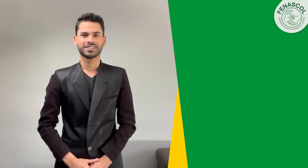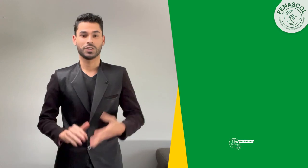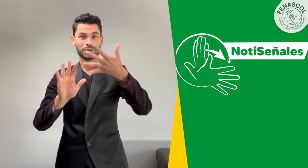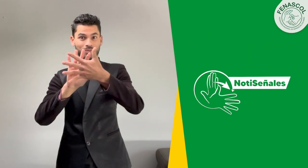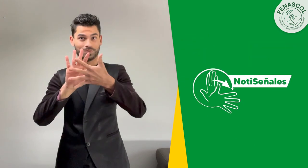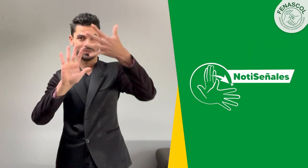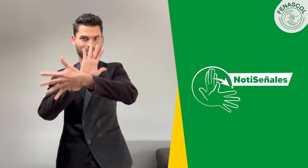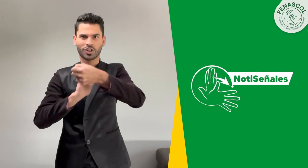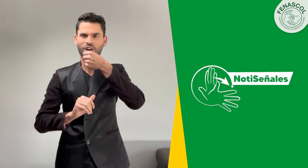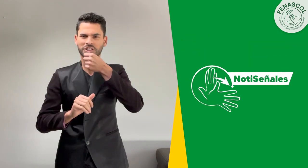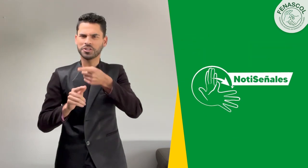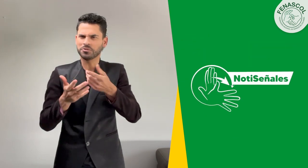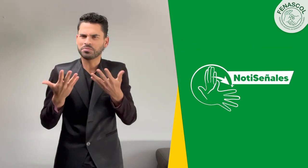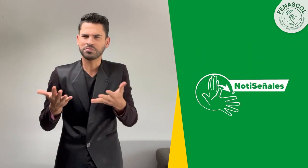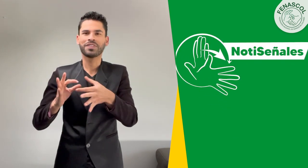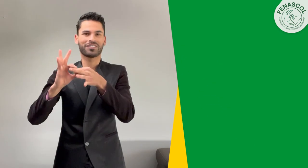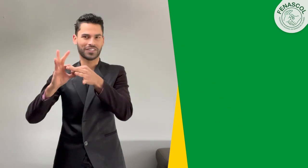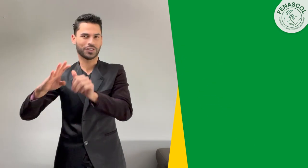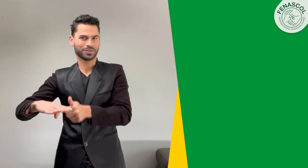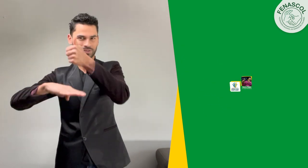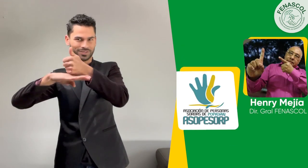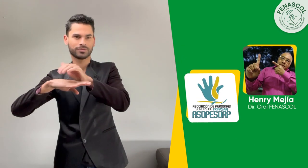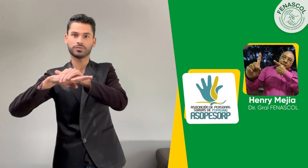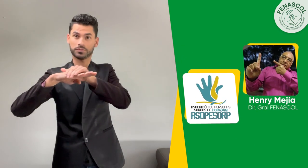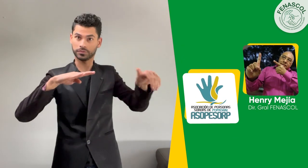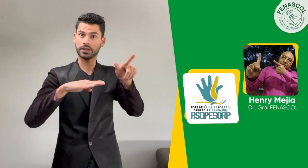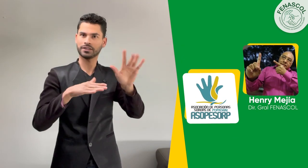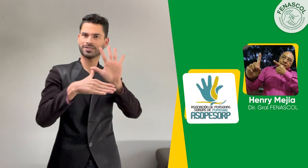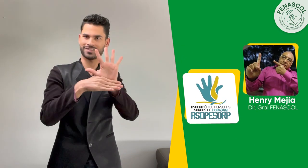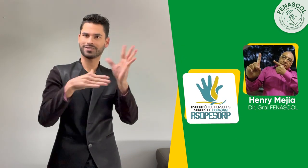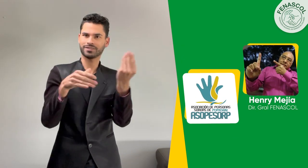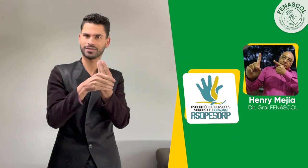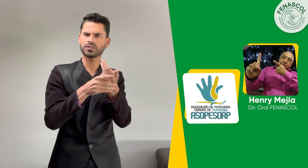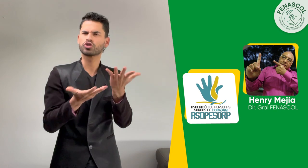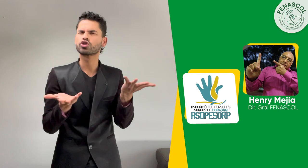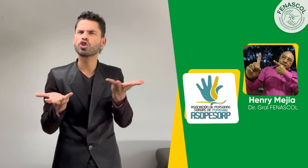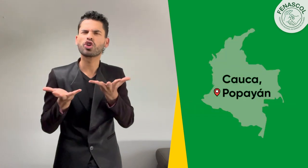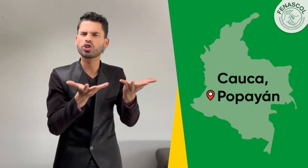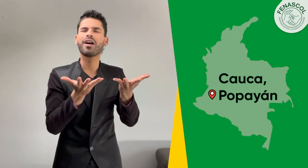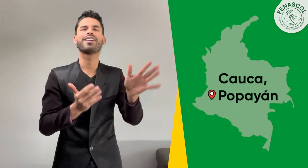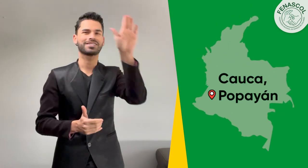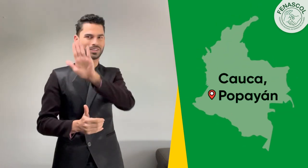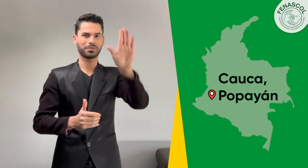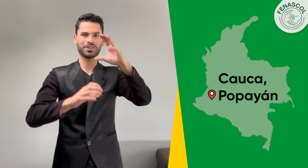En Noticias Señales, en la sección Entrevista con el Director, tendremos la Asociación de Sordos de Popayán, que queda en Cauca.